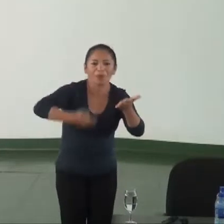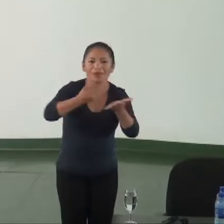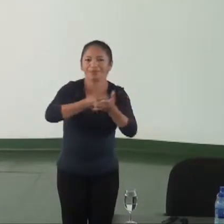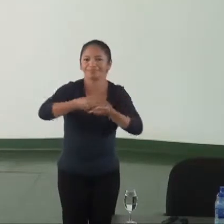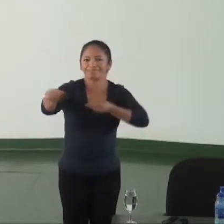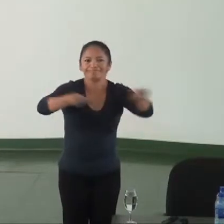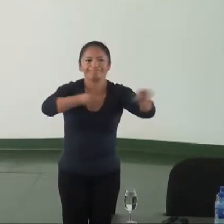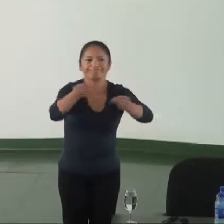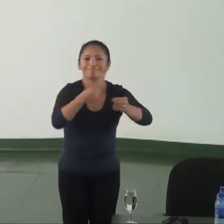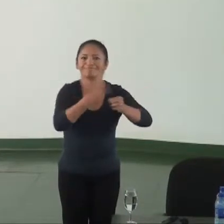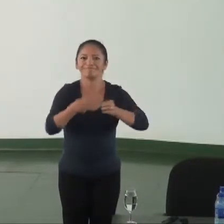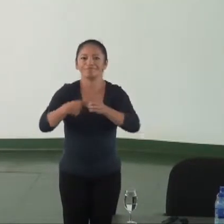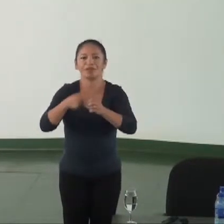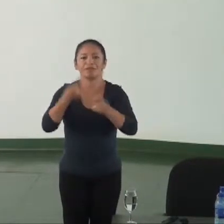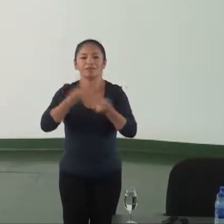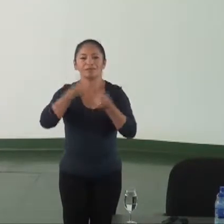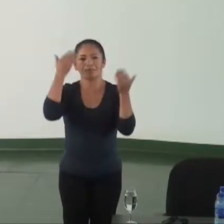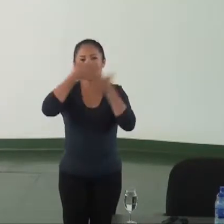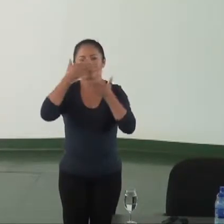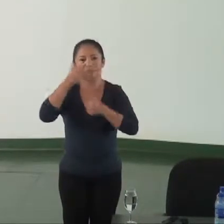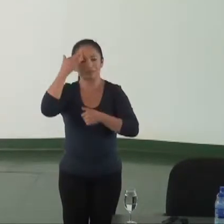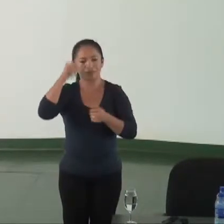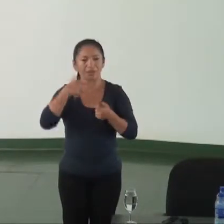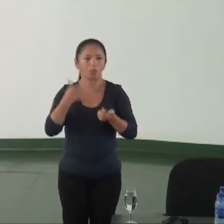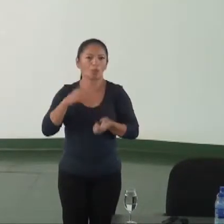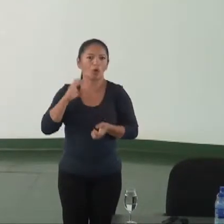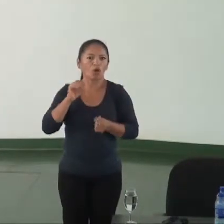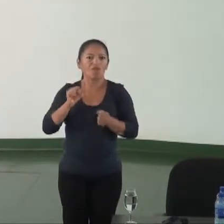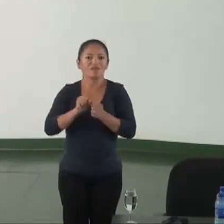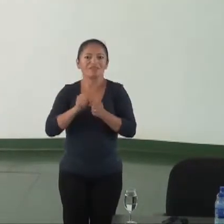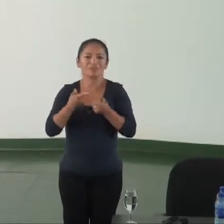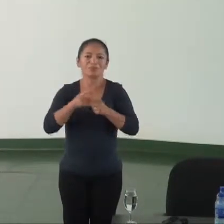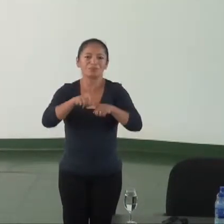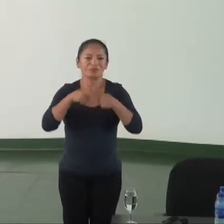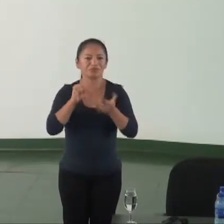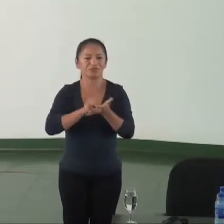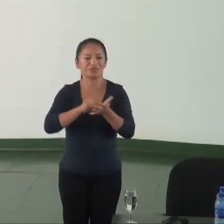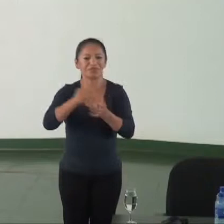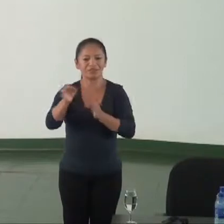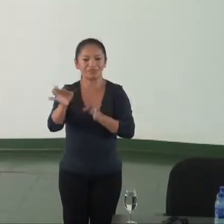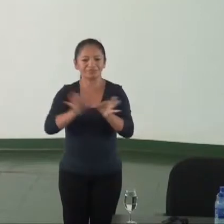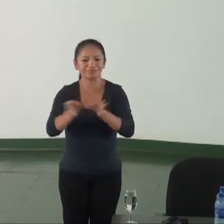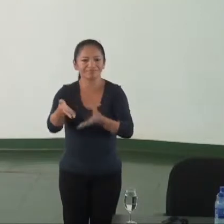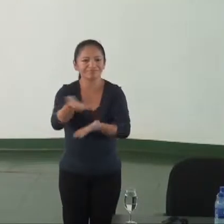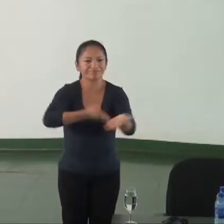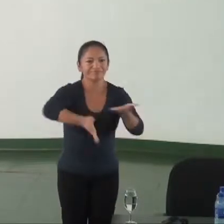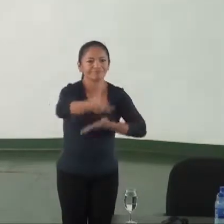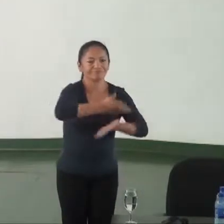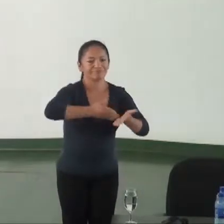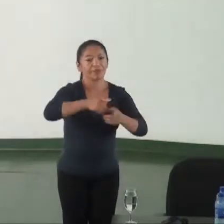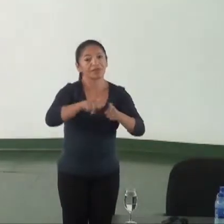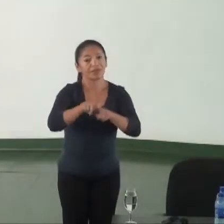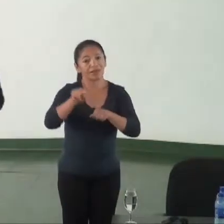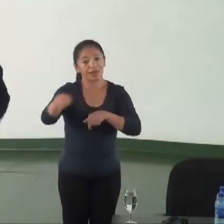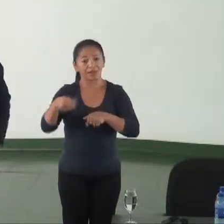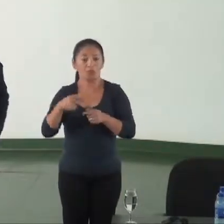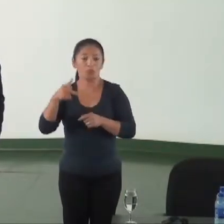uma atuação e onde a sociedade civil tenta fazer essa articulação com o Ministério Público, muitas vezes não consegue.